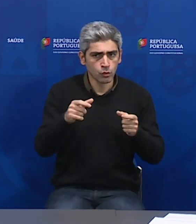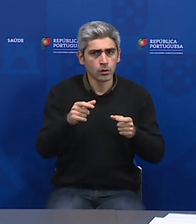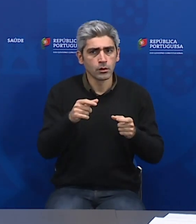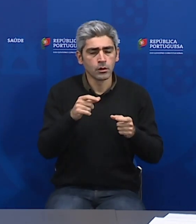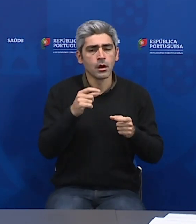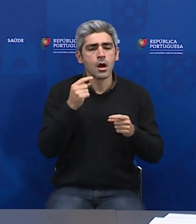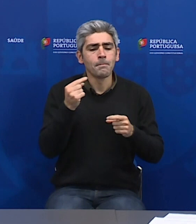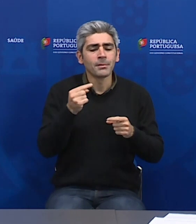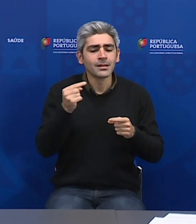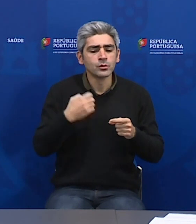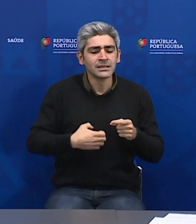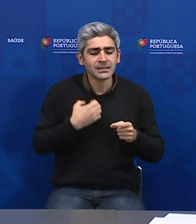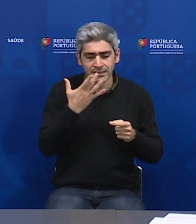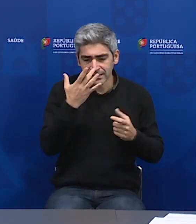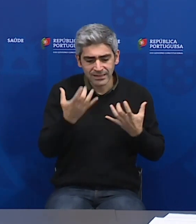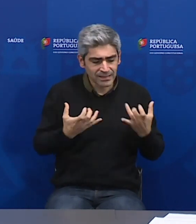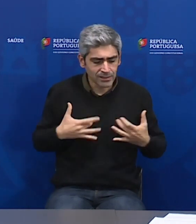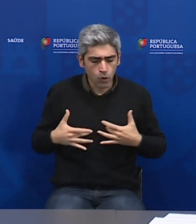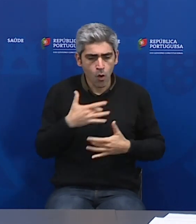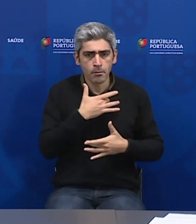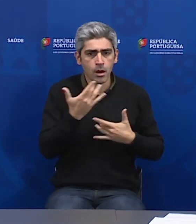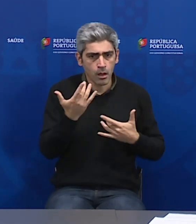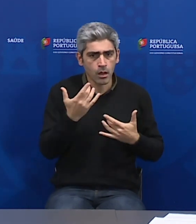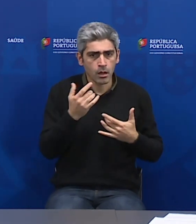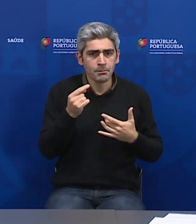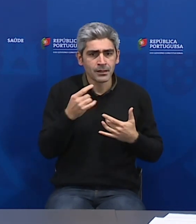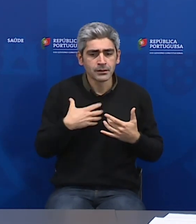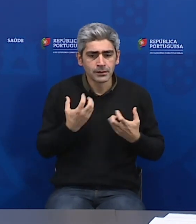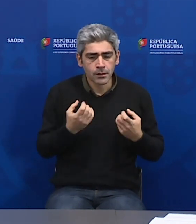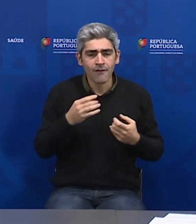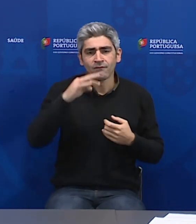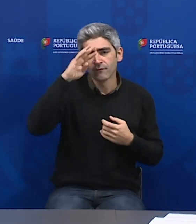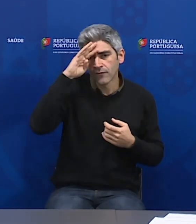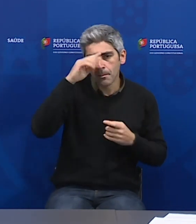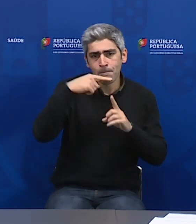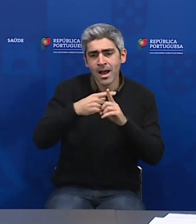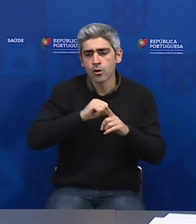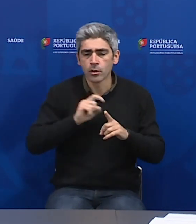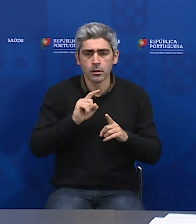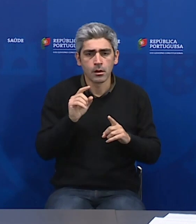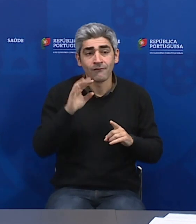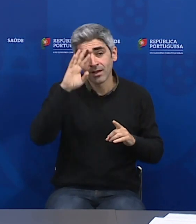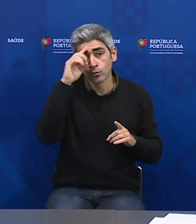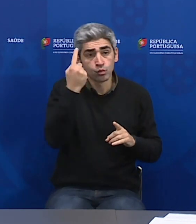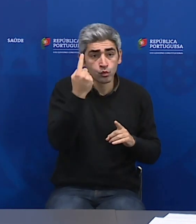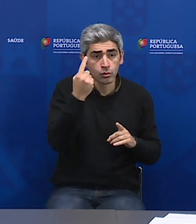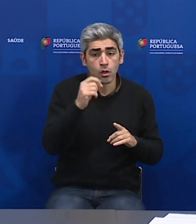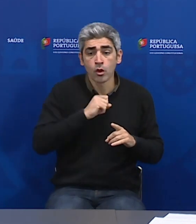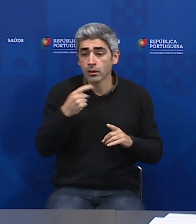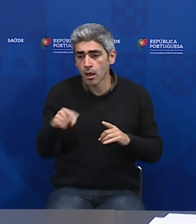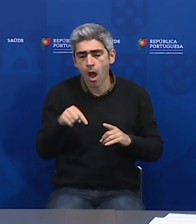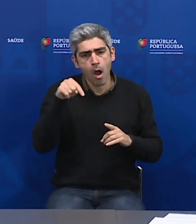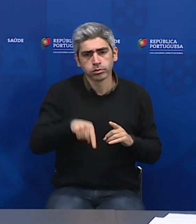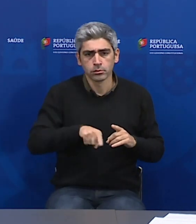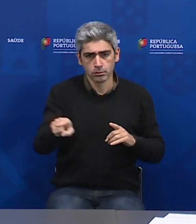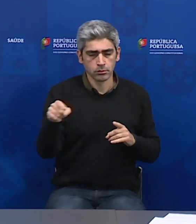sintoma que apresentem. E é literalmente ao mínimo. Não é ter febre, mais ter tosse. Não. Basta ter febre, basta ter tosse. Portanto, nós